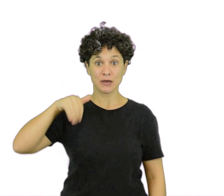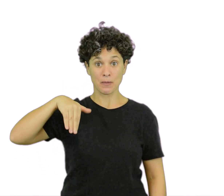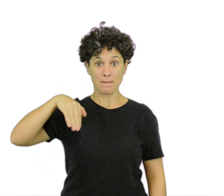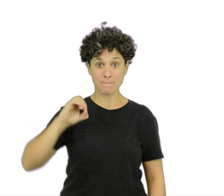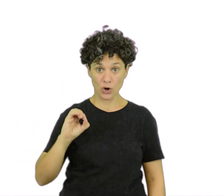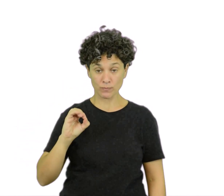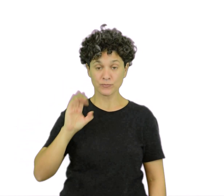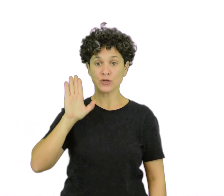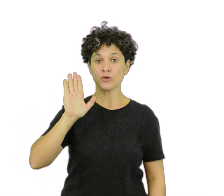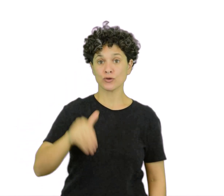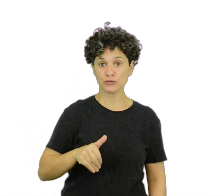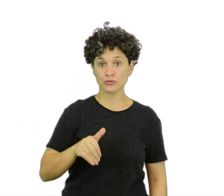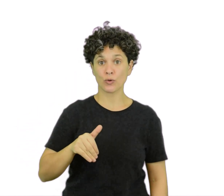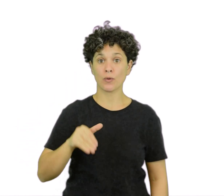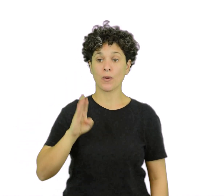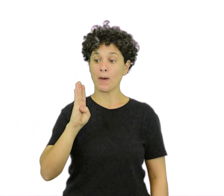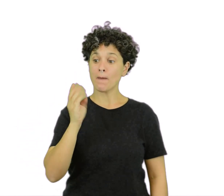Herbert Spencer